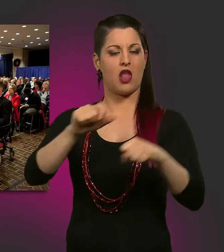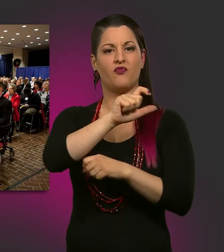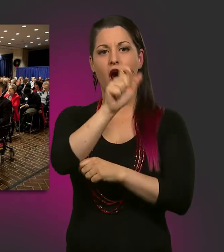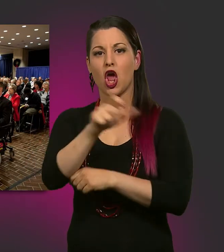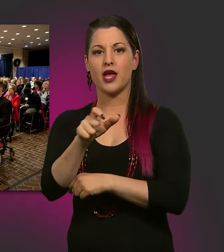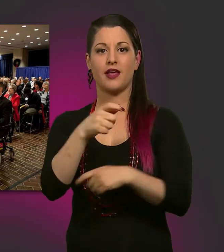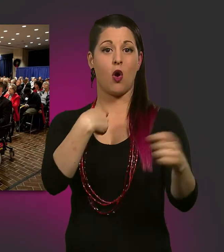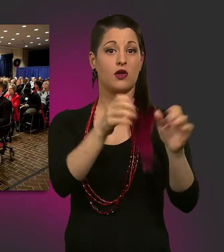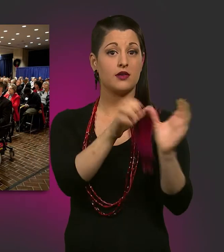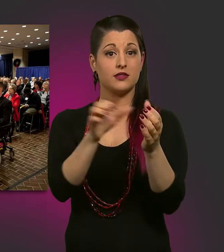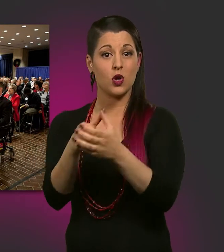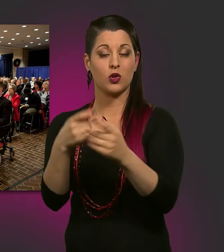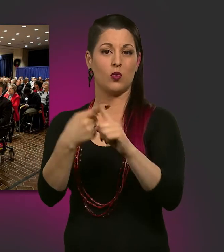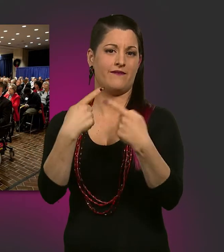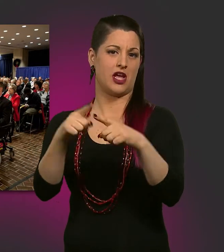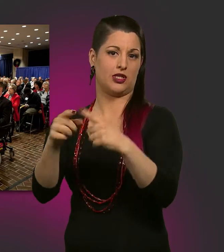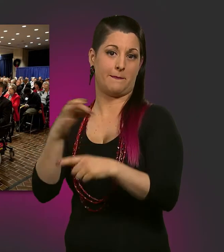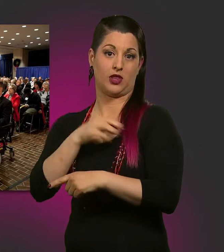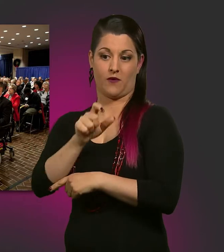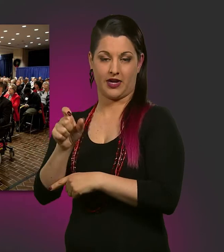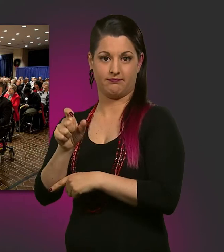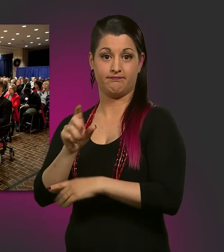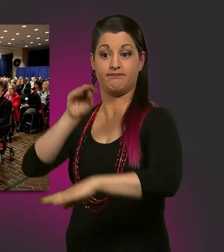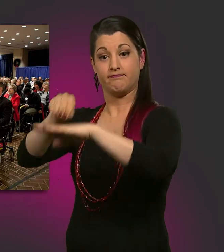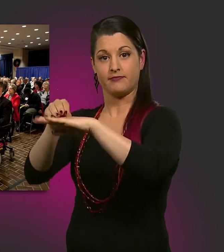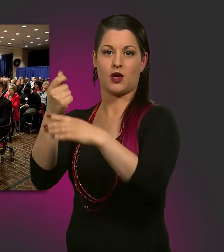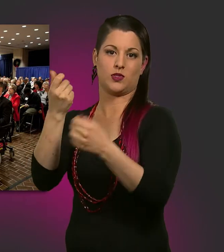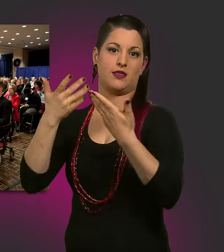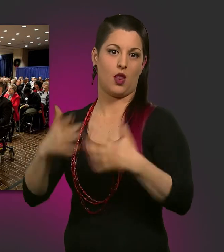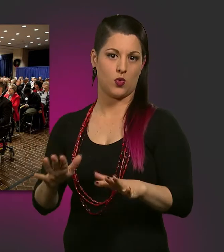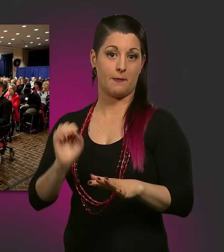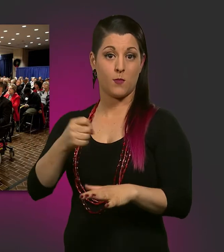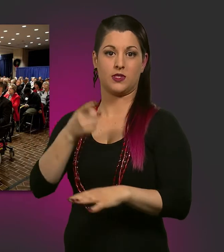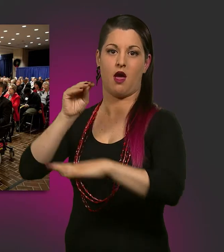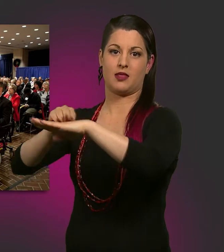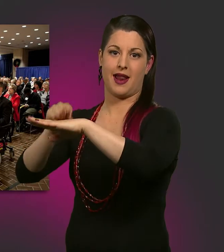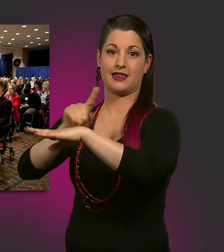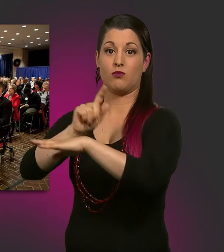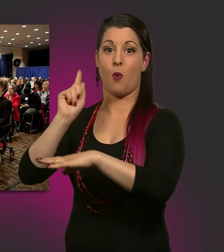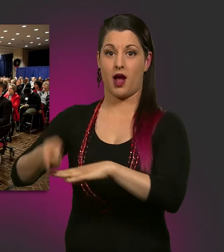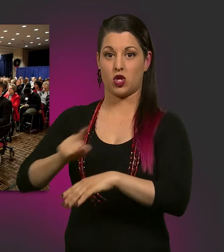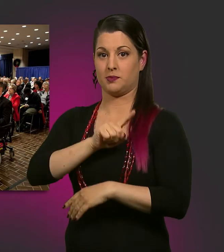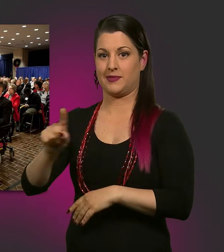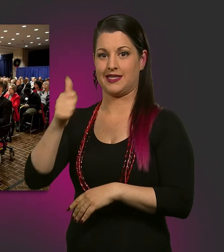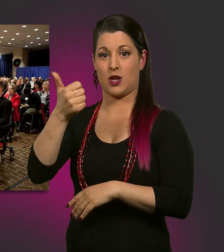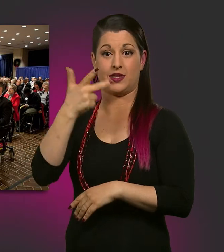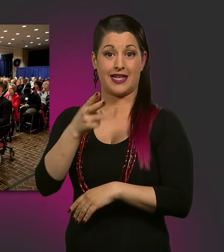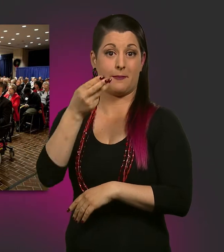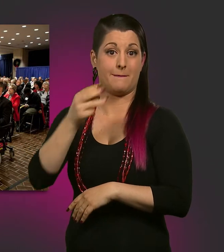Mit der Tagung sollen Fachleute, Organisationen und Betroffene angesprochen werden. Die Anmeldung ist kostenlos und muss bis